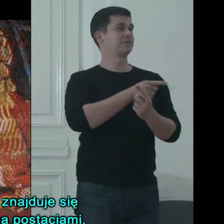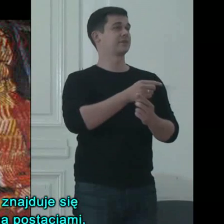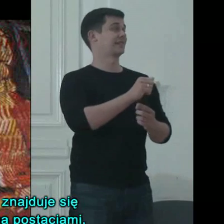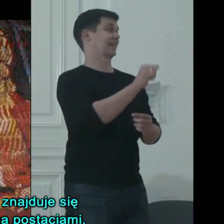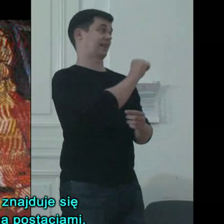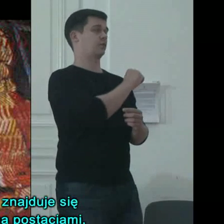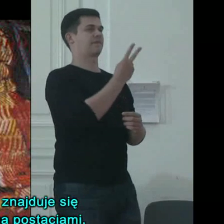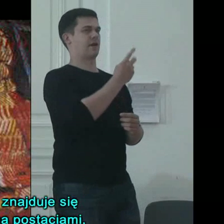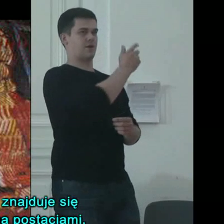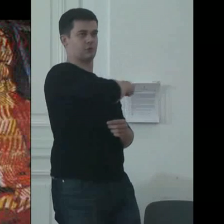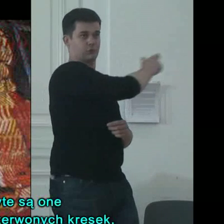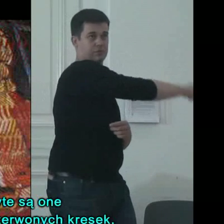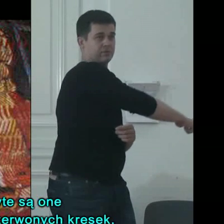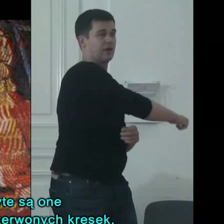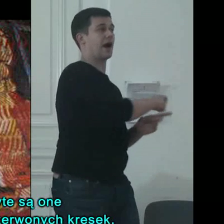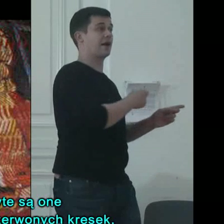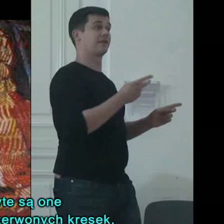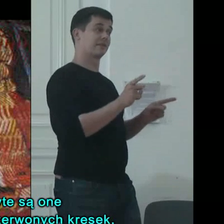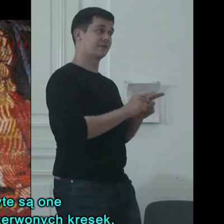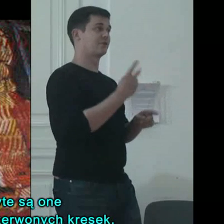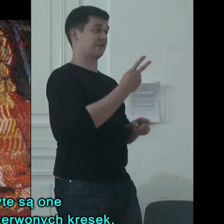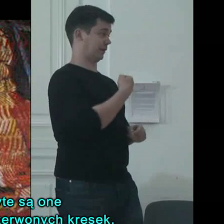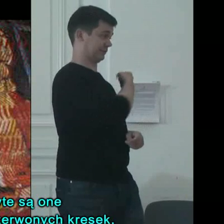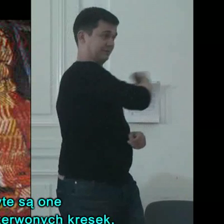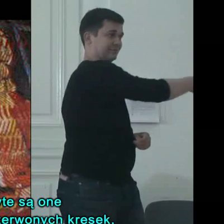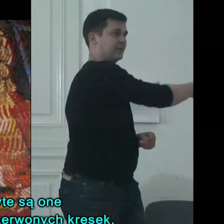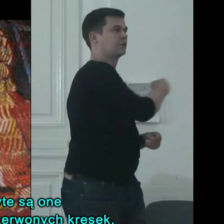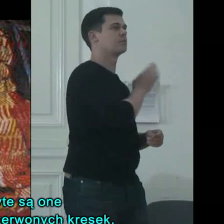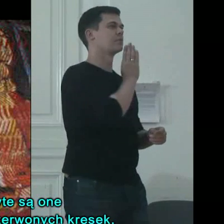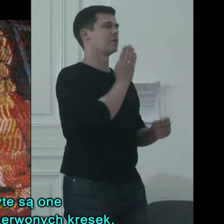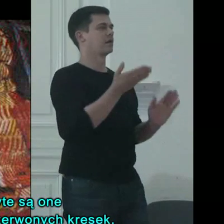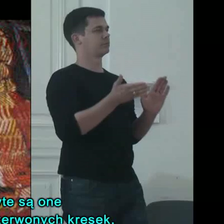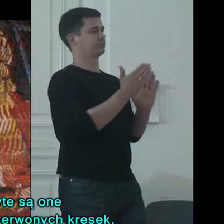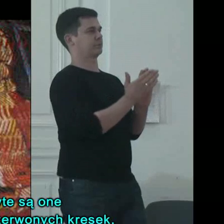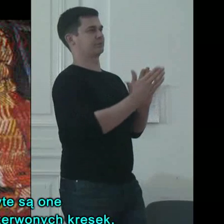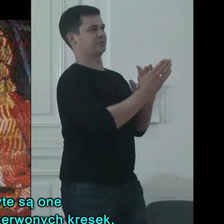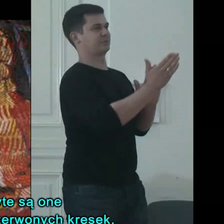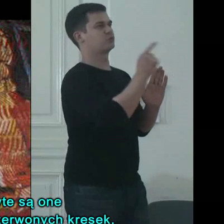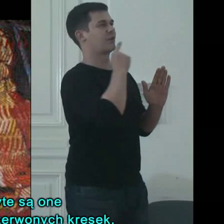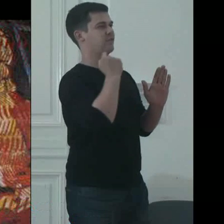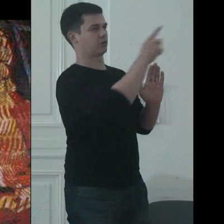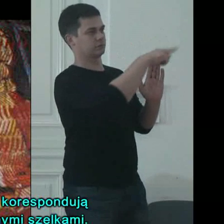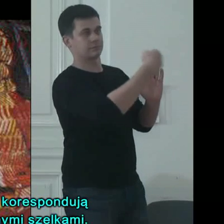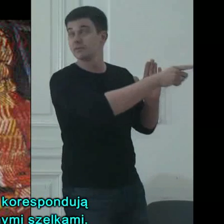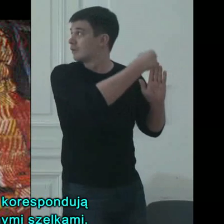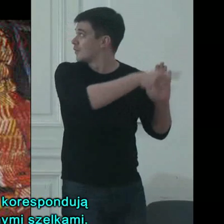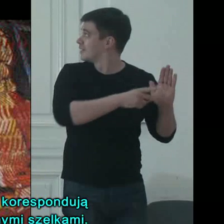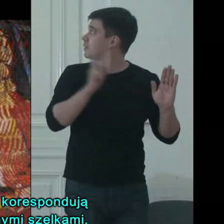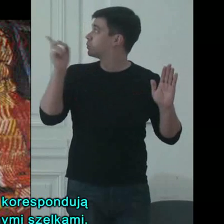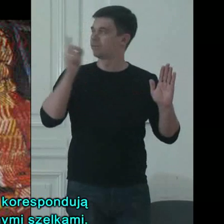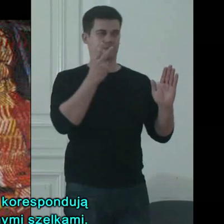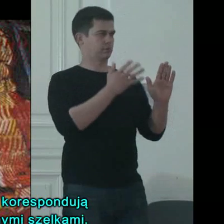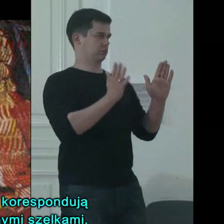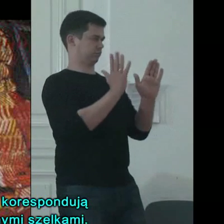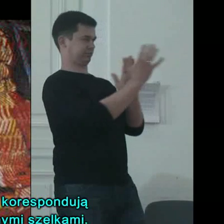z dwoma postaciami, ale one też przykryte są tylko kilkoma rządami czerwonych kresek, które bardzo ciekawie